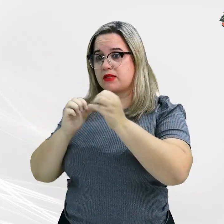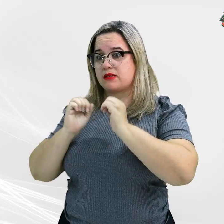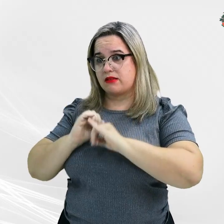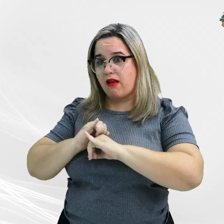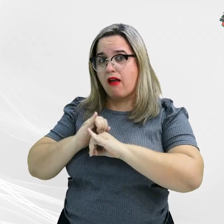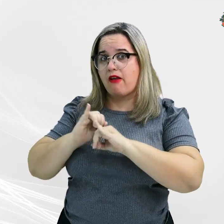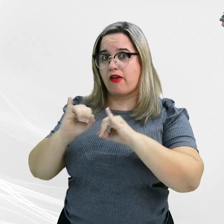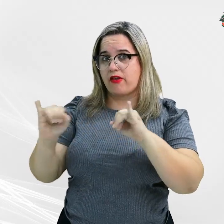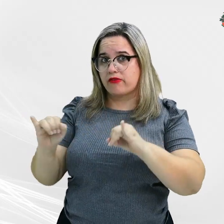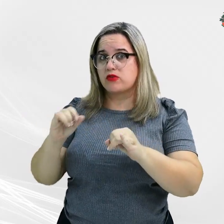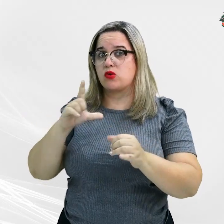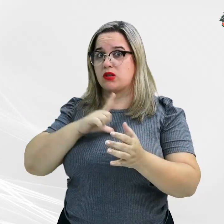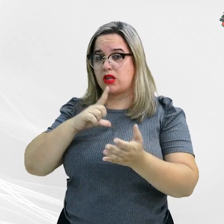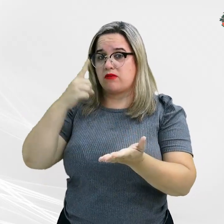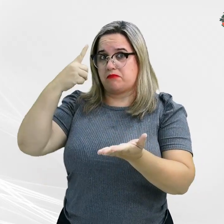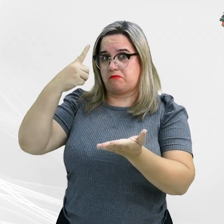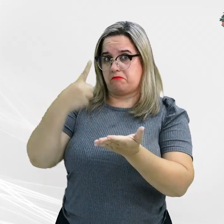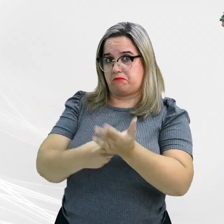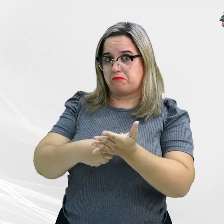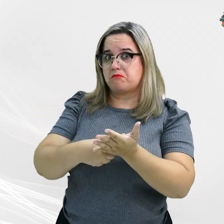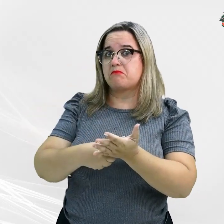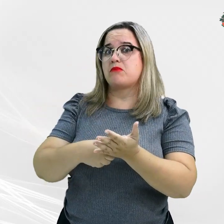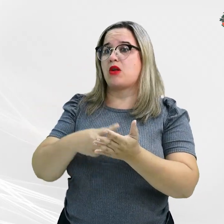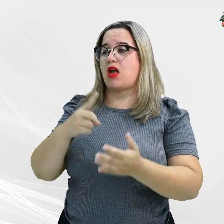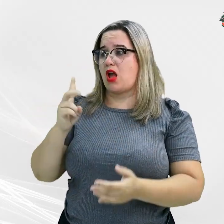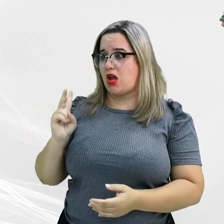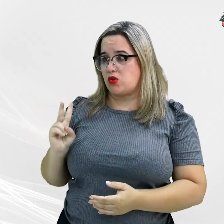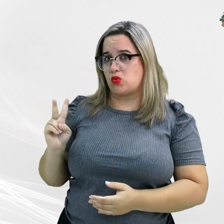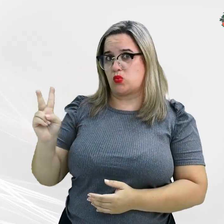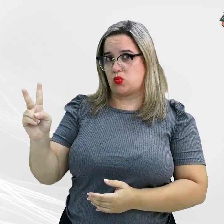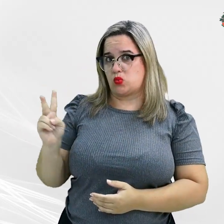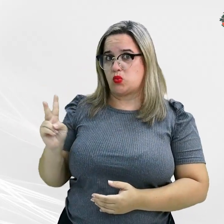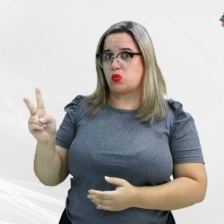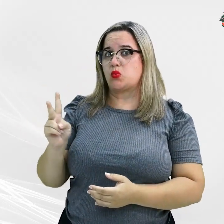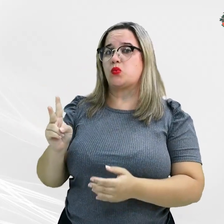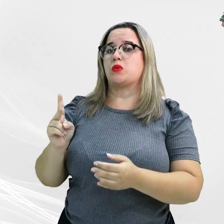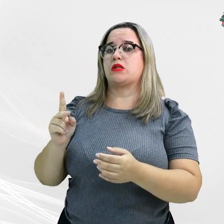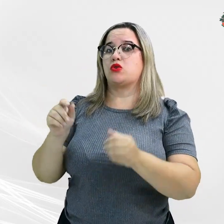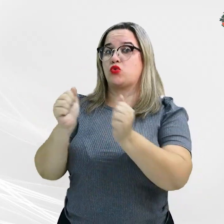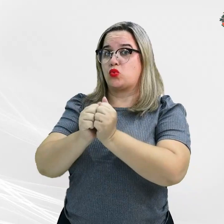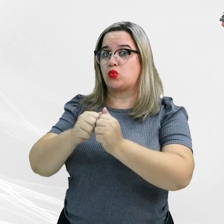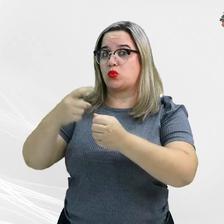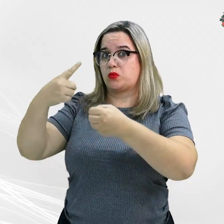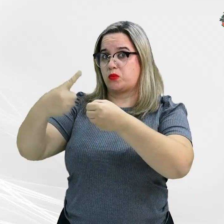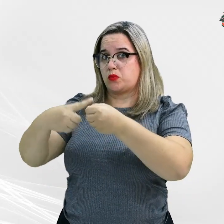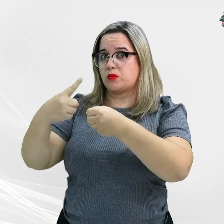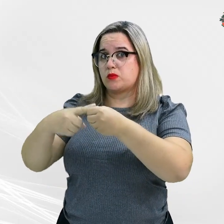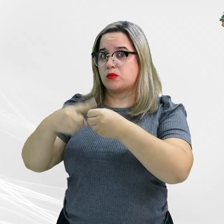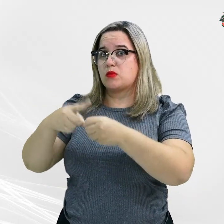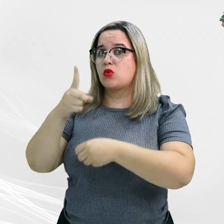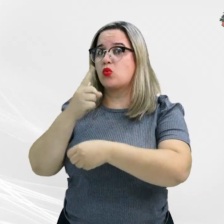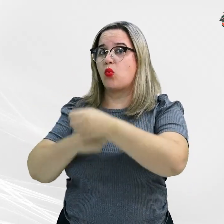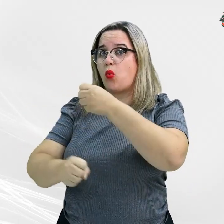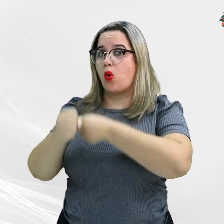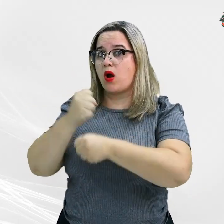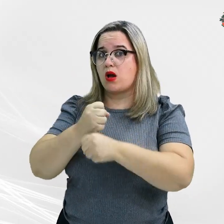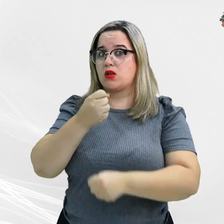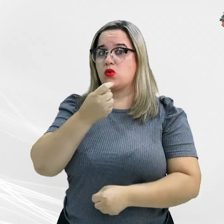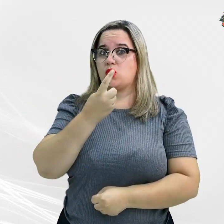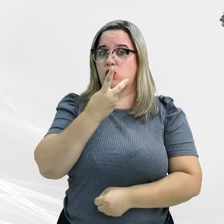um termo de cooperação técnica firmado entre a empresa CIB e o município de Pochorel em 2014 para a construção do trevo, que caberia ao